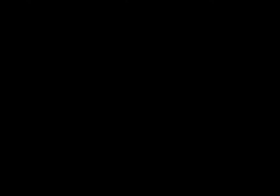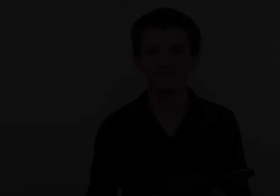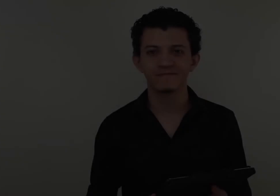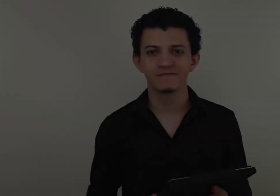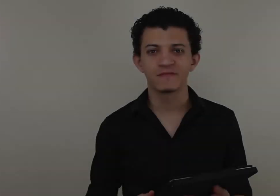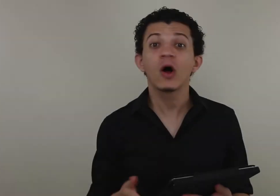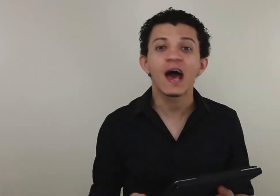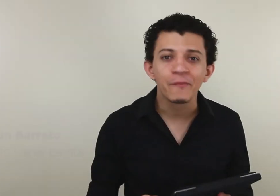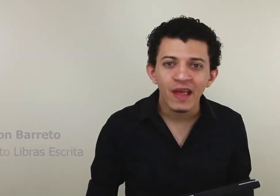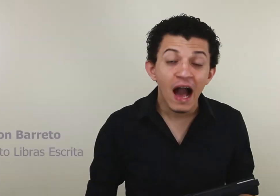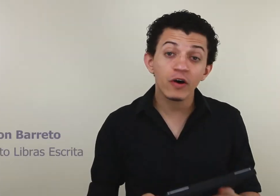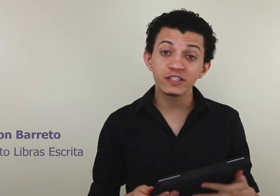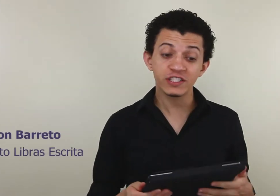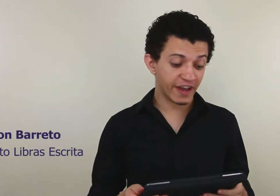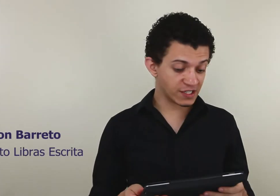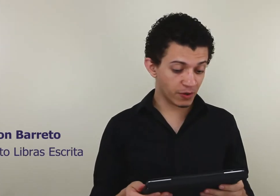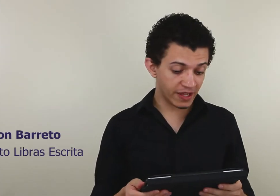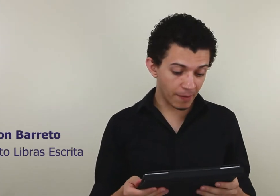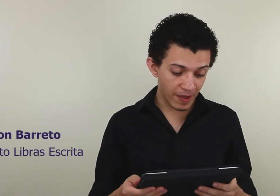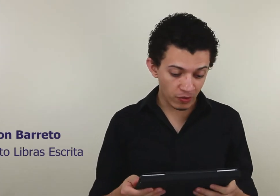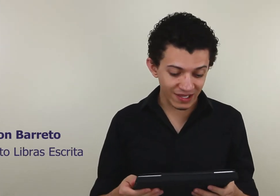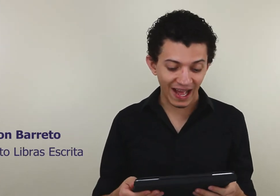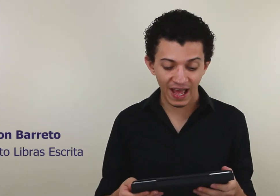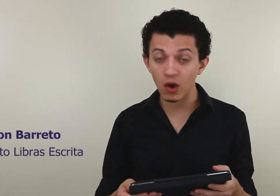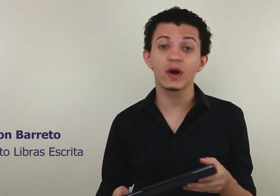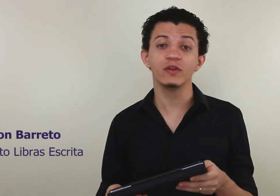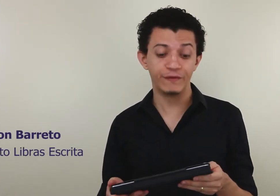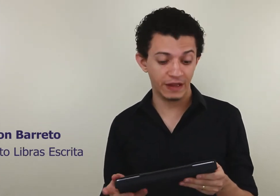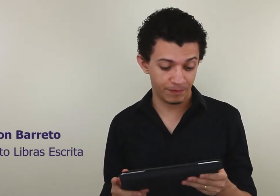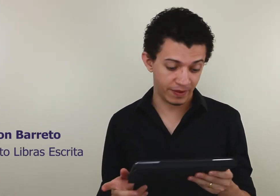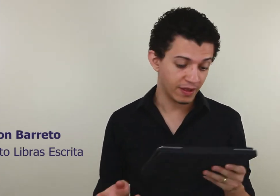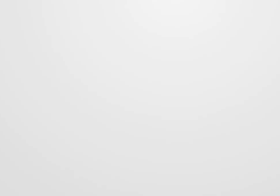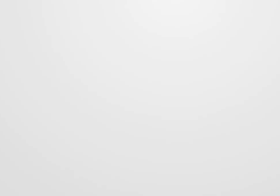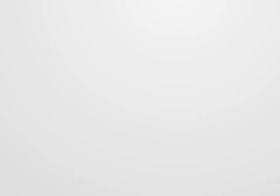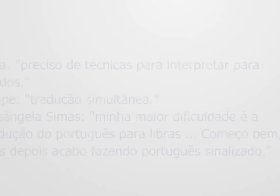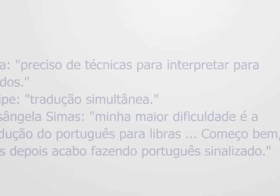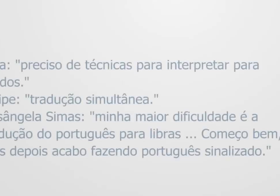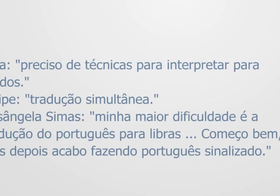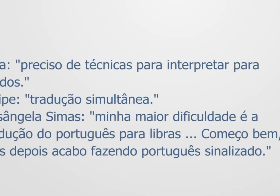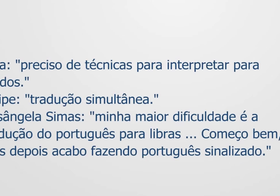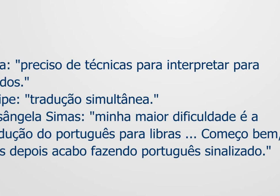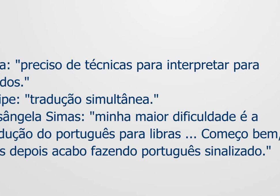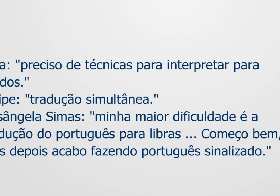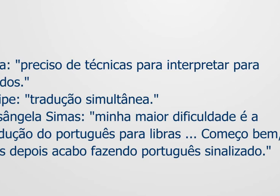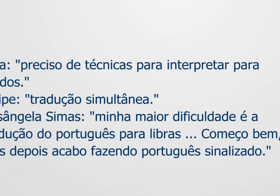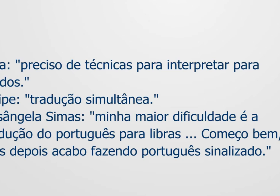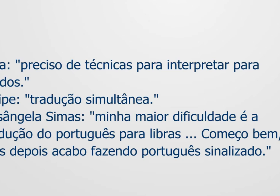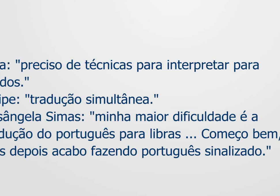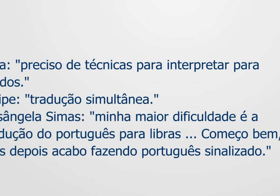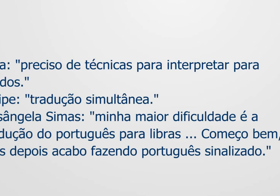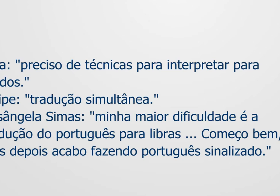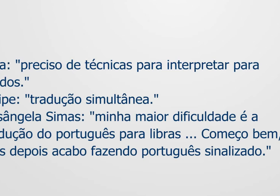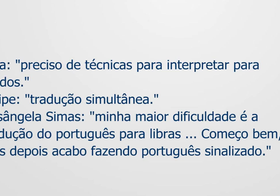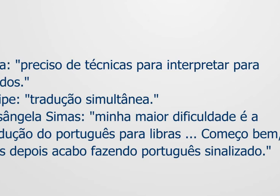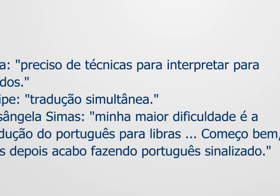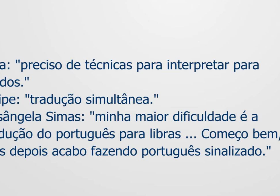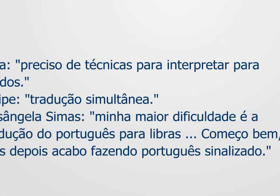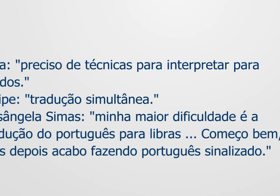Olá, agora a gente vai responder a pergunta da Elga e do Felipe. A Elga falou, preciso de técnicas para interpretar para